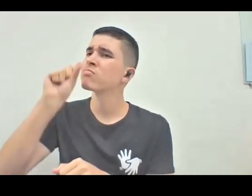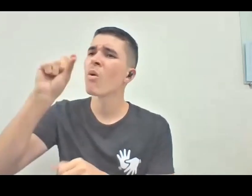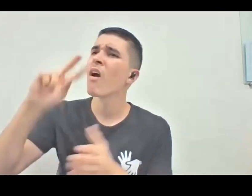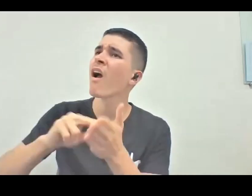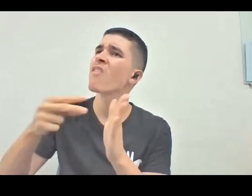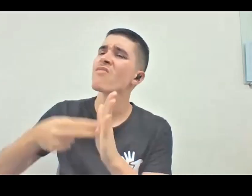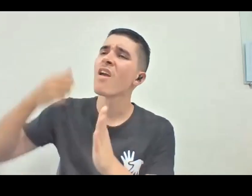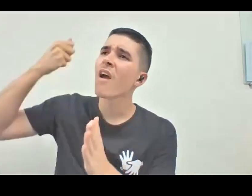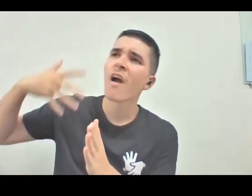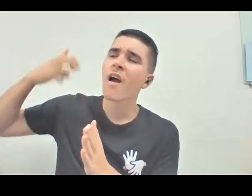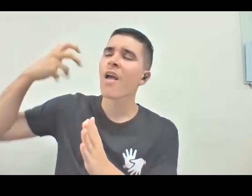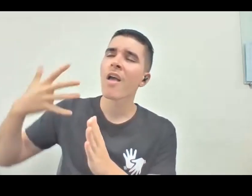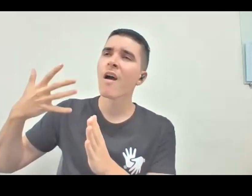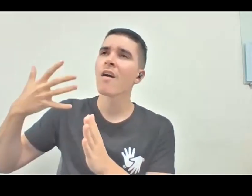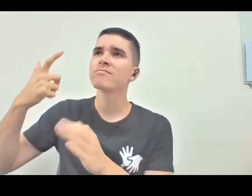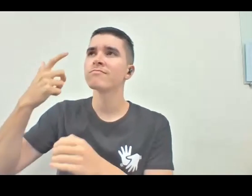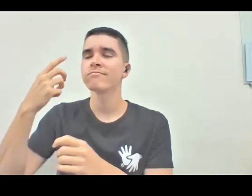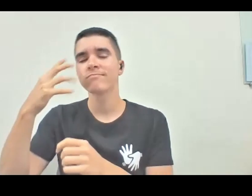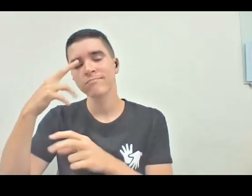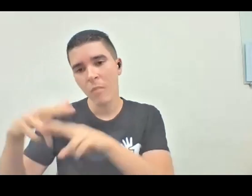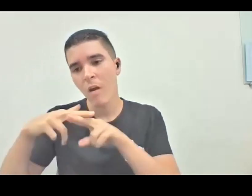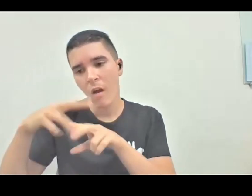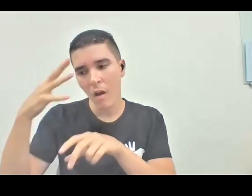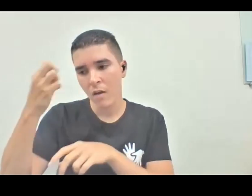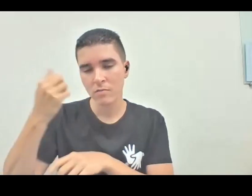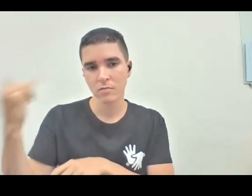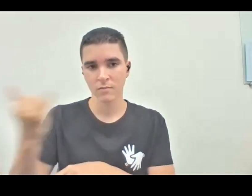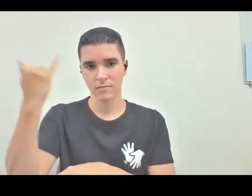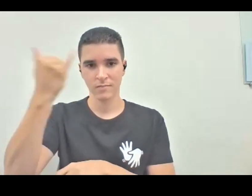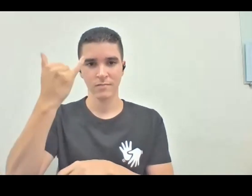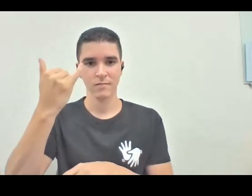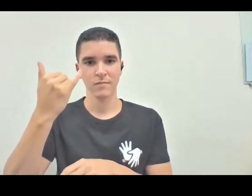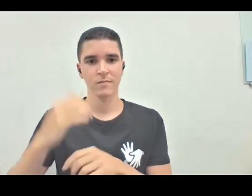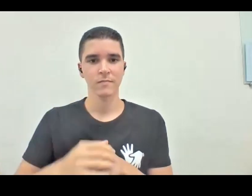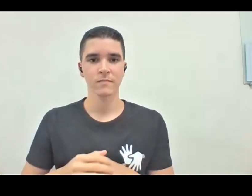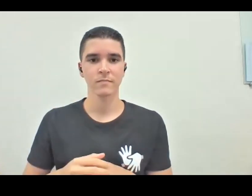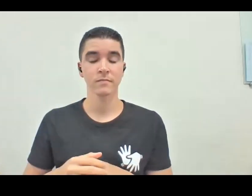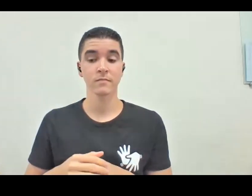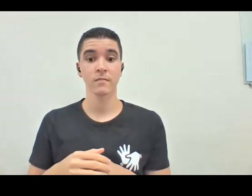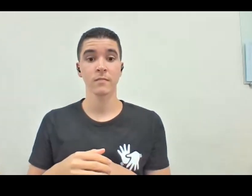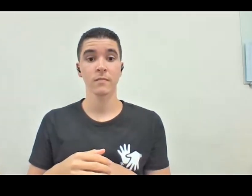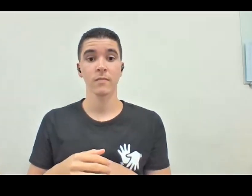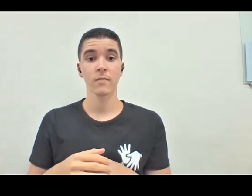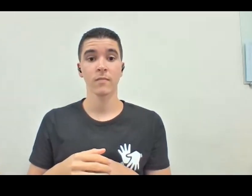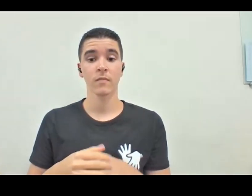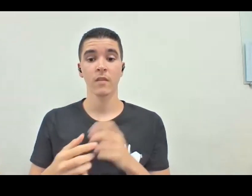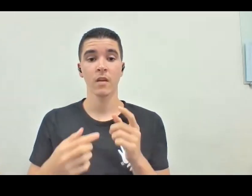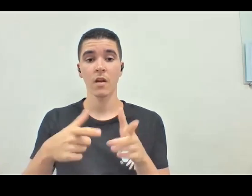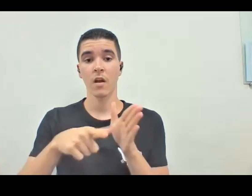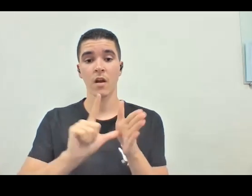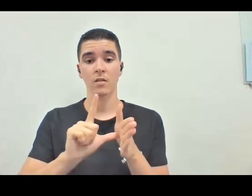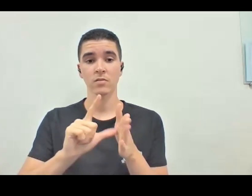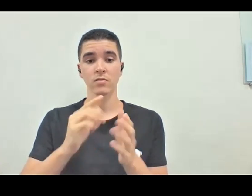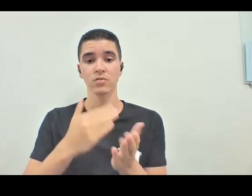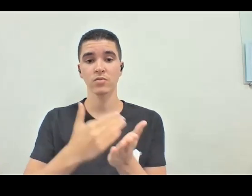vejo que isso é importante, se você pega, outro dia eu fiz esse exercício, antes de começar a aula na PUC, eu coloquei lá o pra todos verem, a hashtag